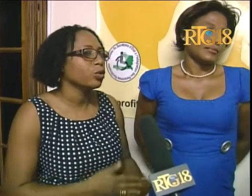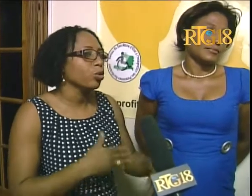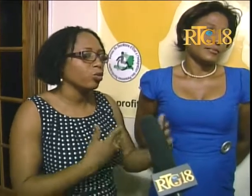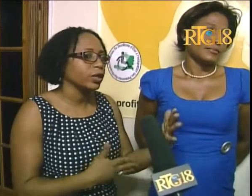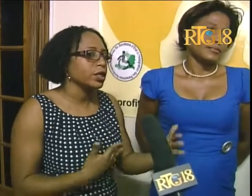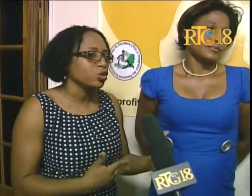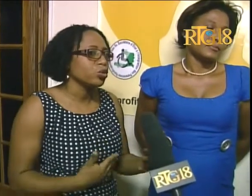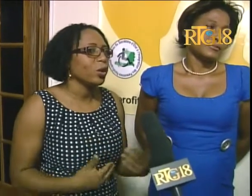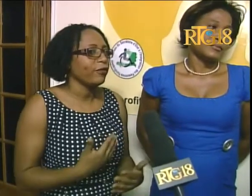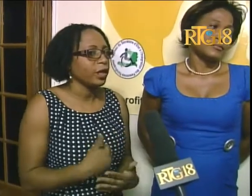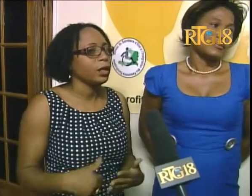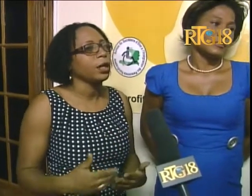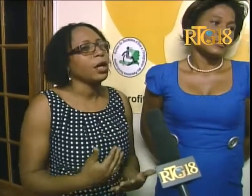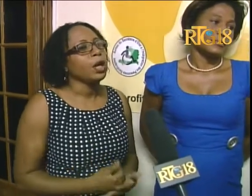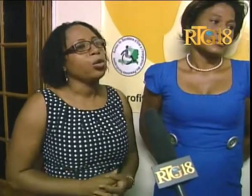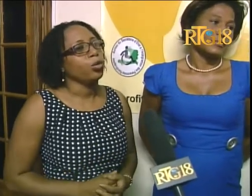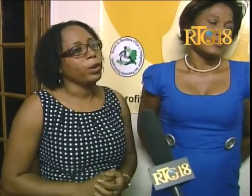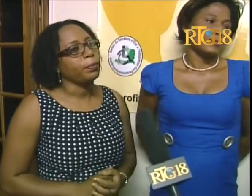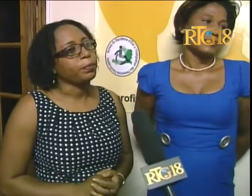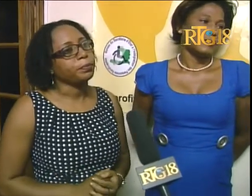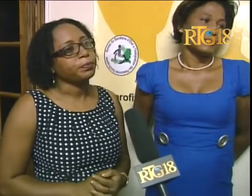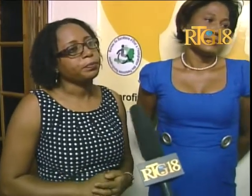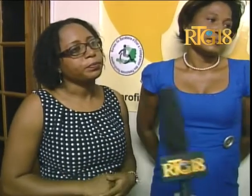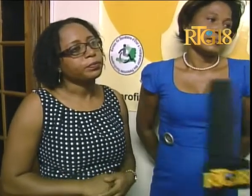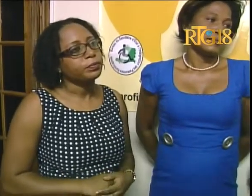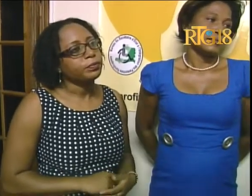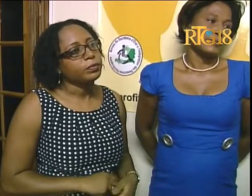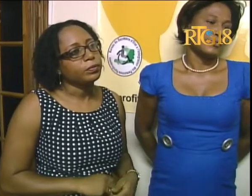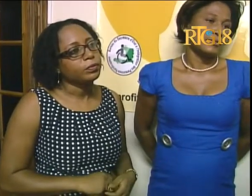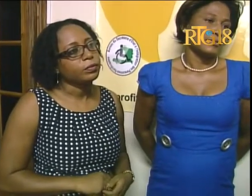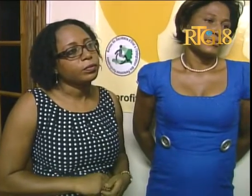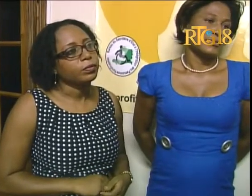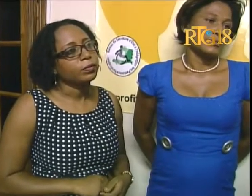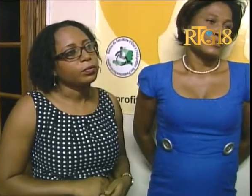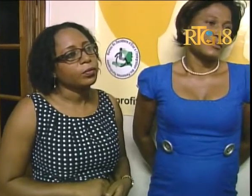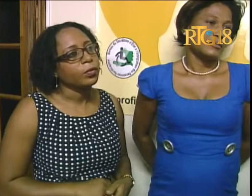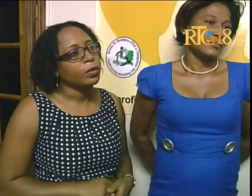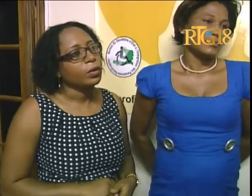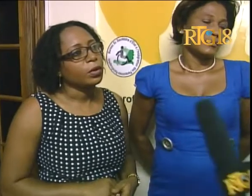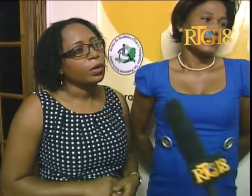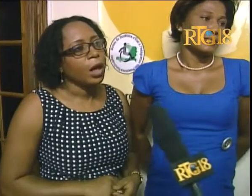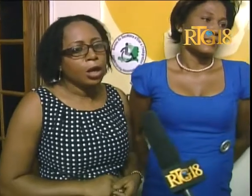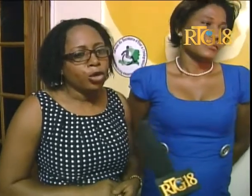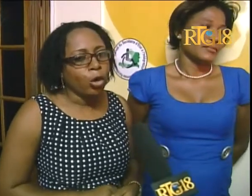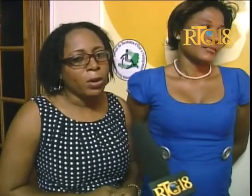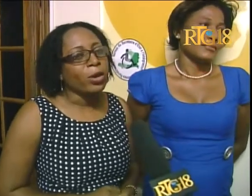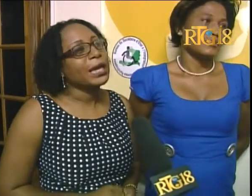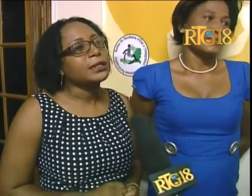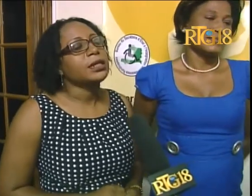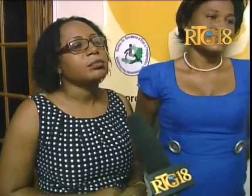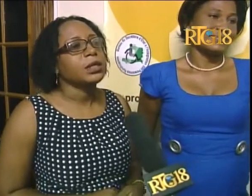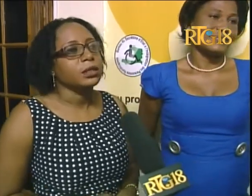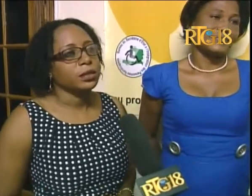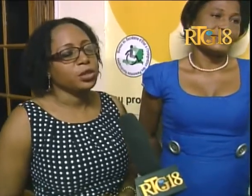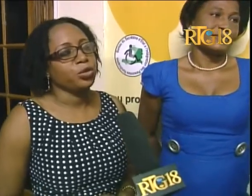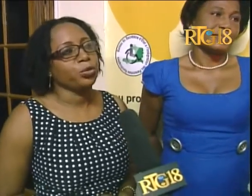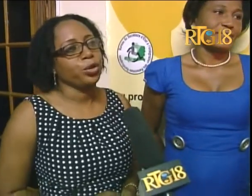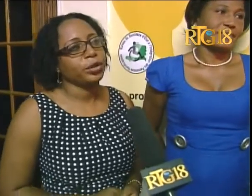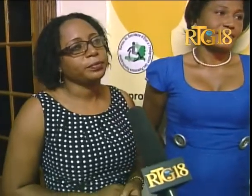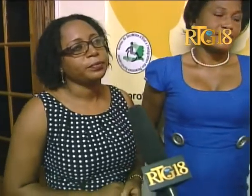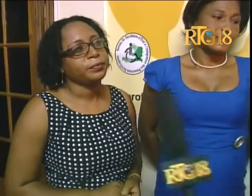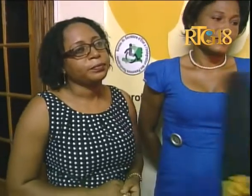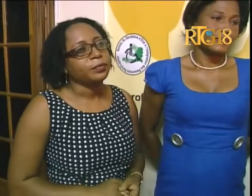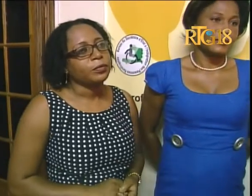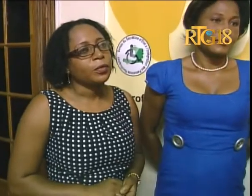rapide, antre moun ki so diyo, avèk yon mwen. Mwen mwen nan fami yo ki sou mwen? Non, mwen mwen gen zami ki